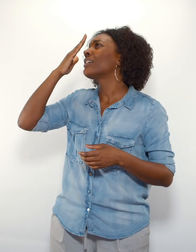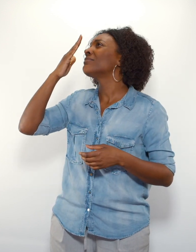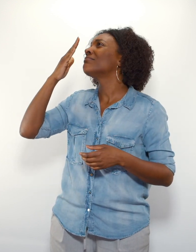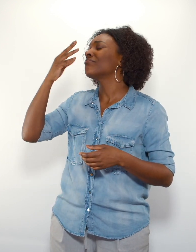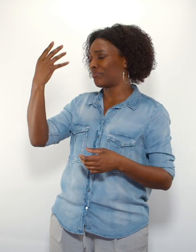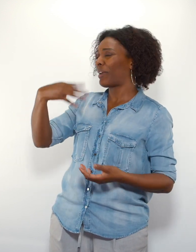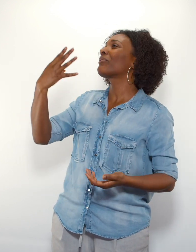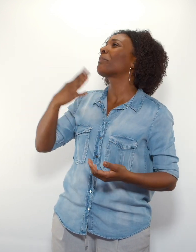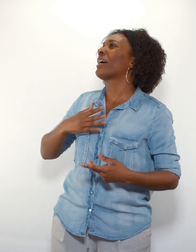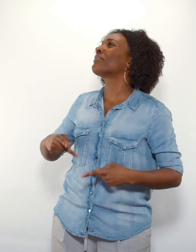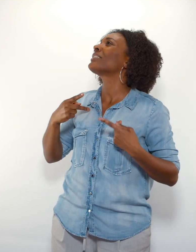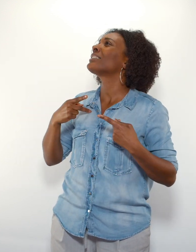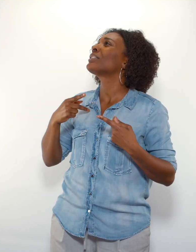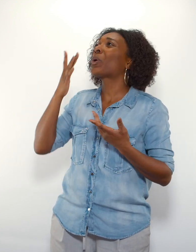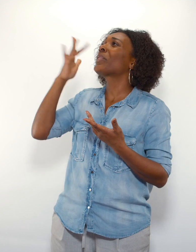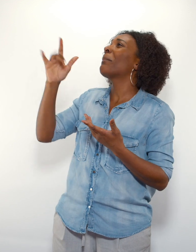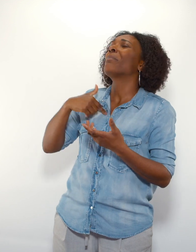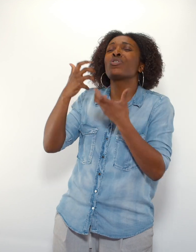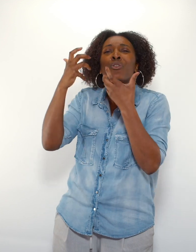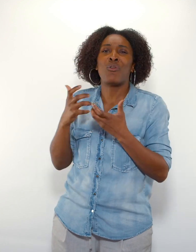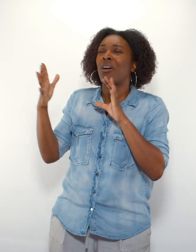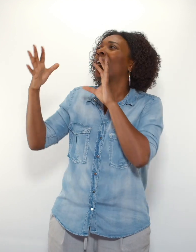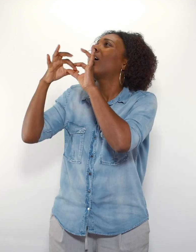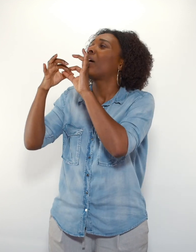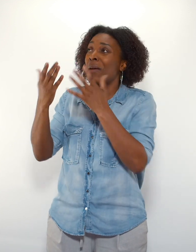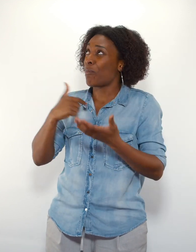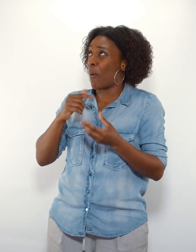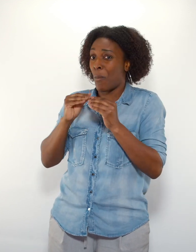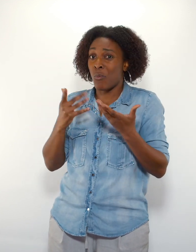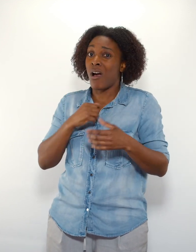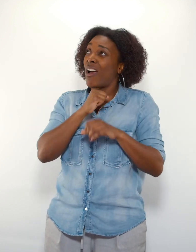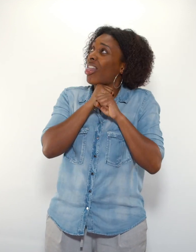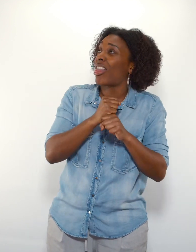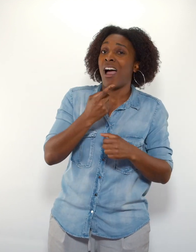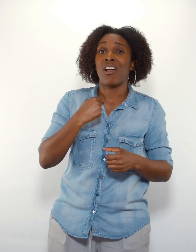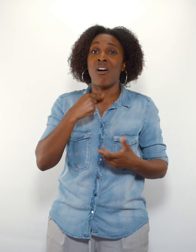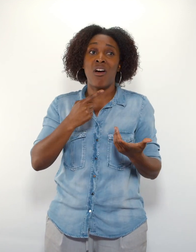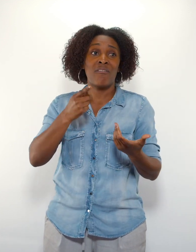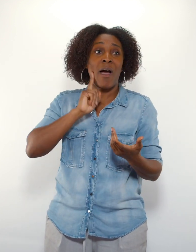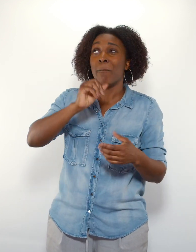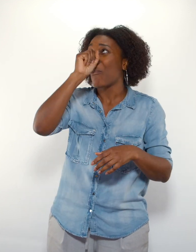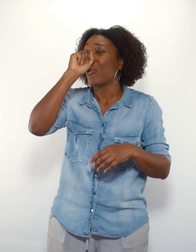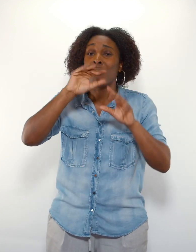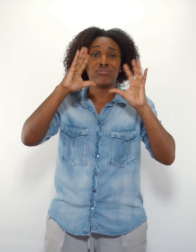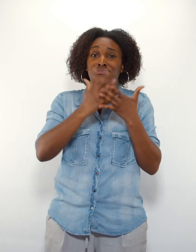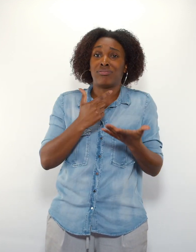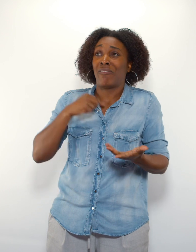Je ne te connais pas, mais je veux t'appartenir. Mais voici, j'aime l'alcool, j'aime la drogue, j'aime les femmes, j'aime la pornographie, je ne m'en cache pas.